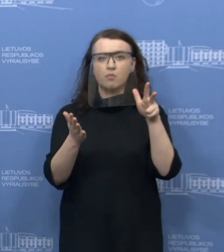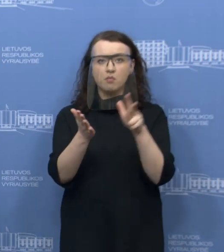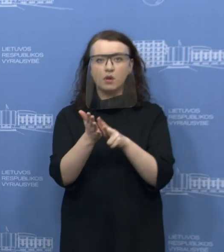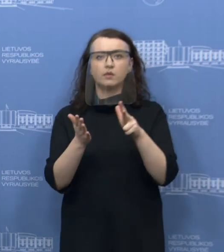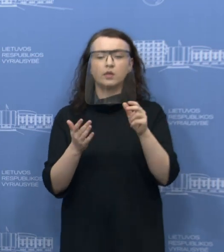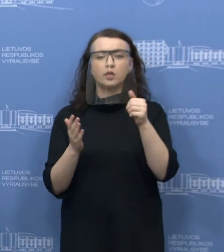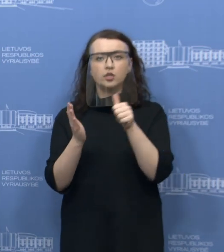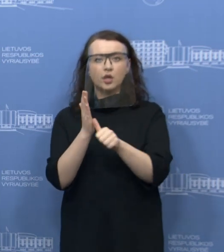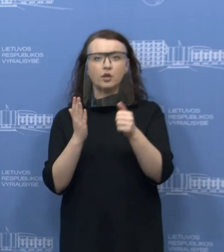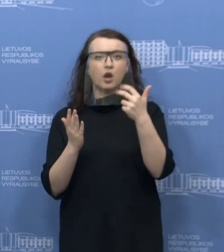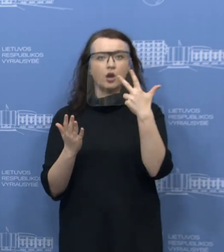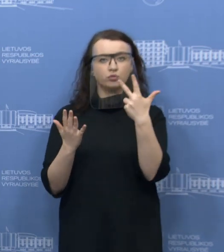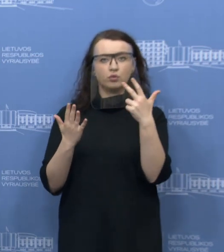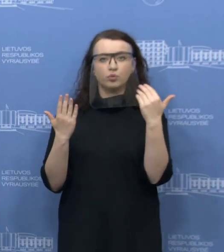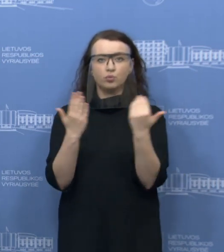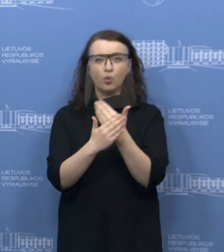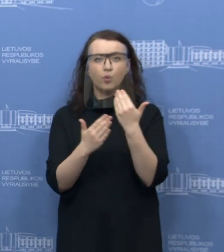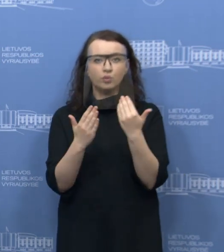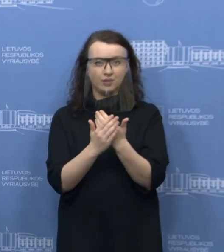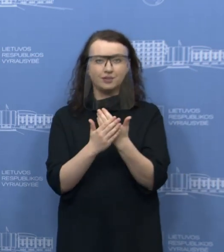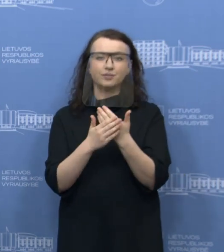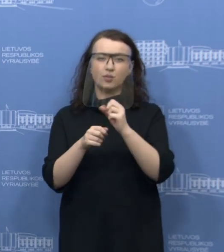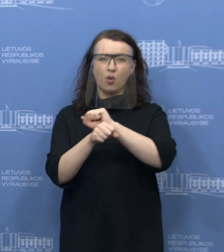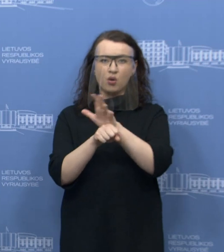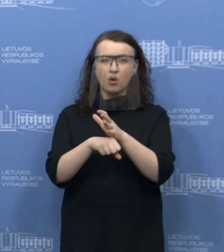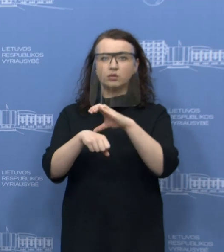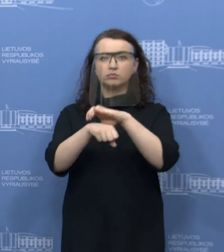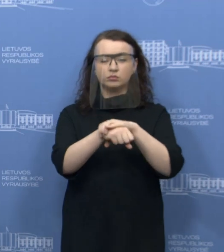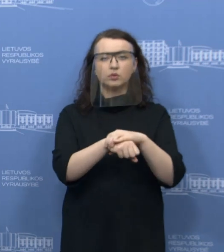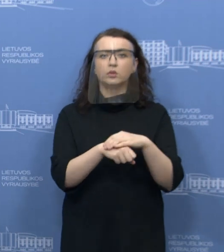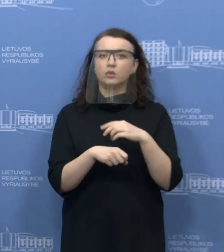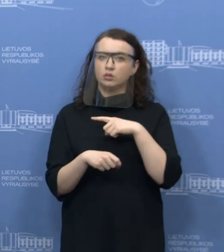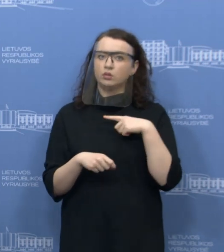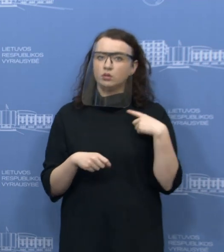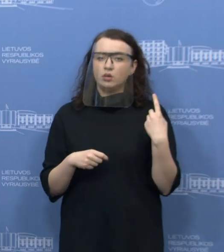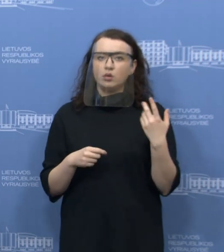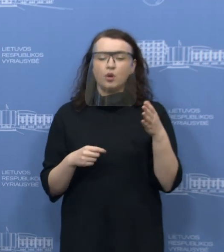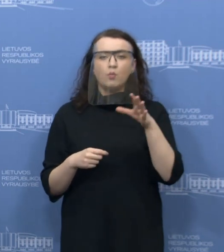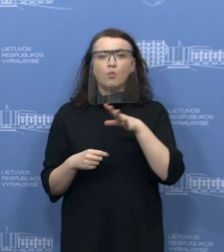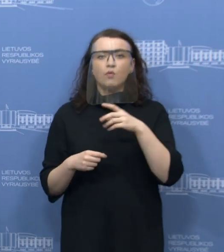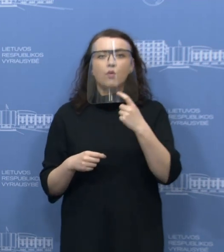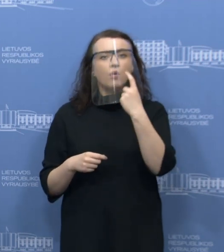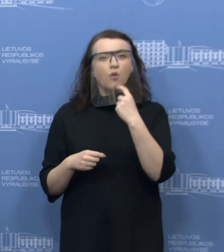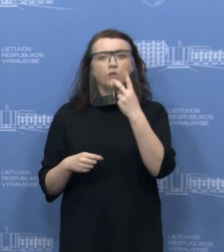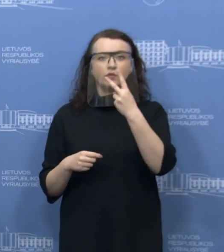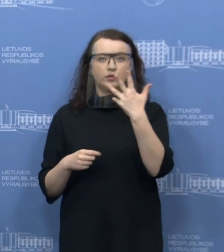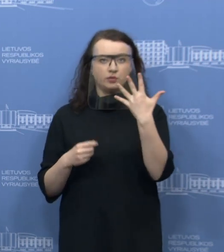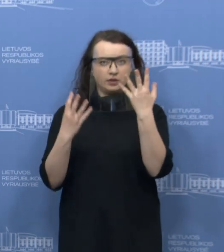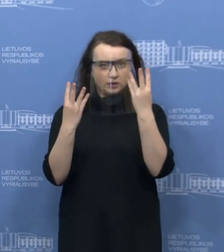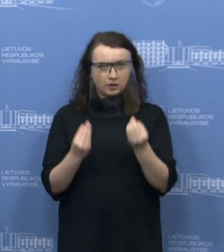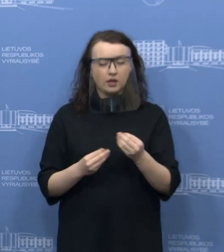68 nauji užsikrėtusių atvejai. Tiek daug yra buvę tik kovo 24 diena.